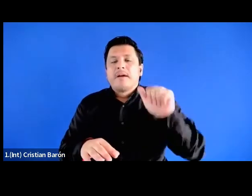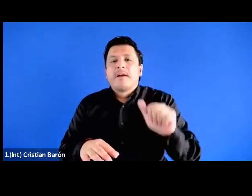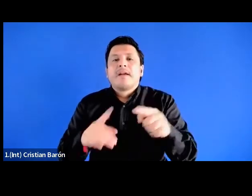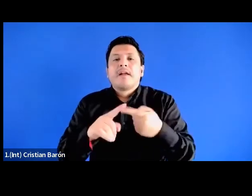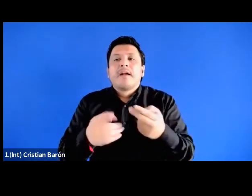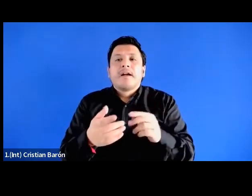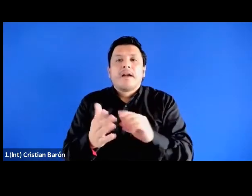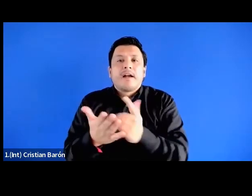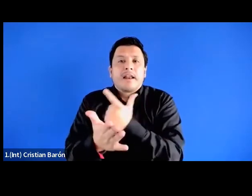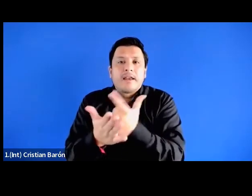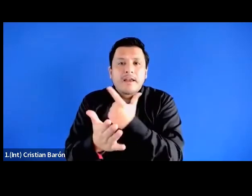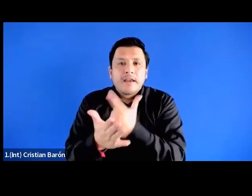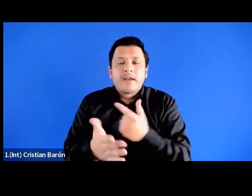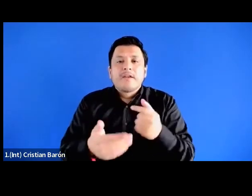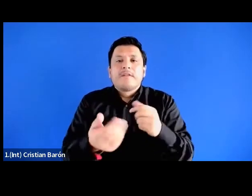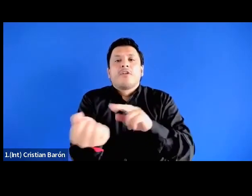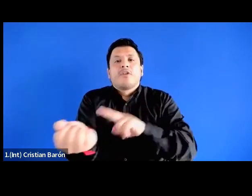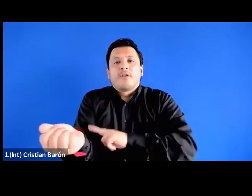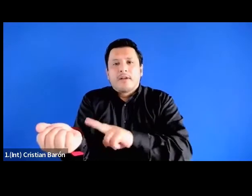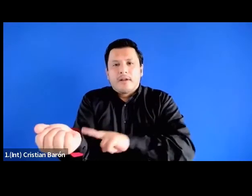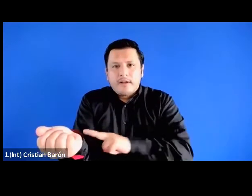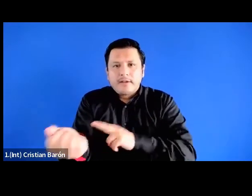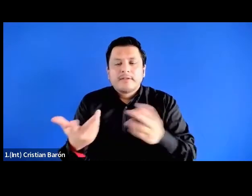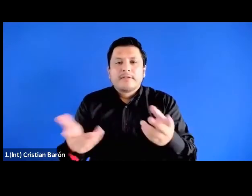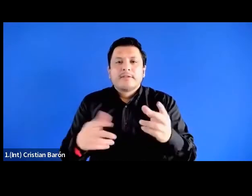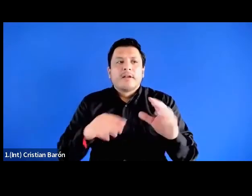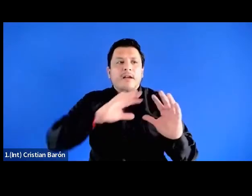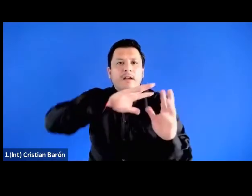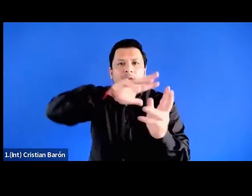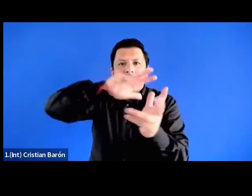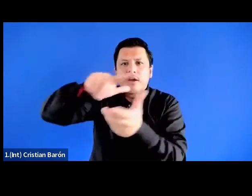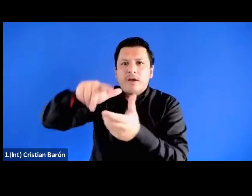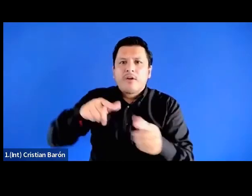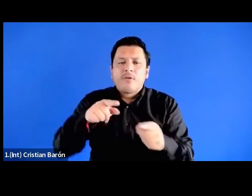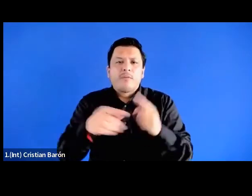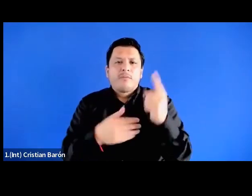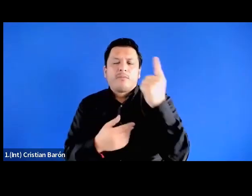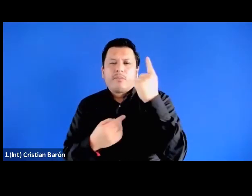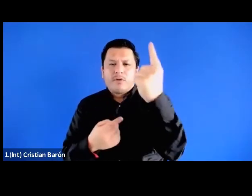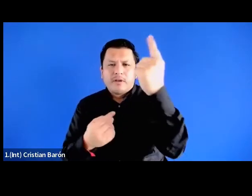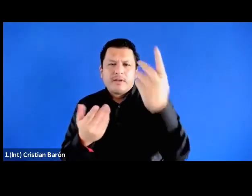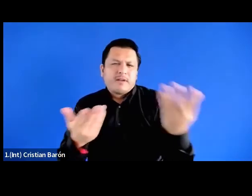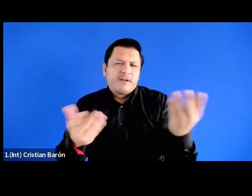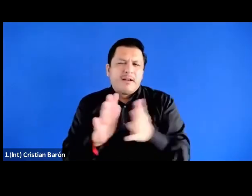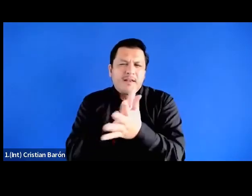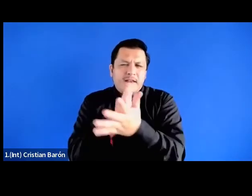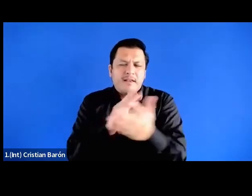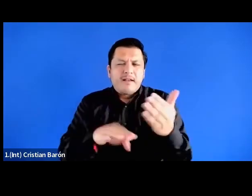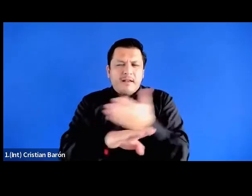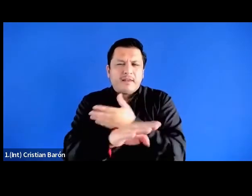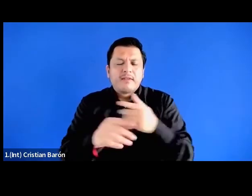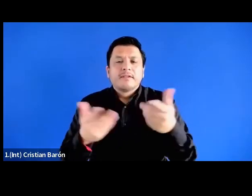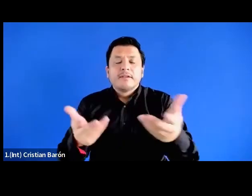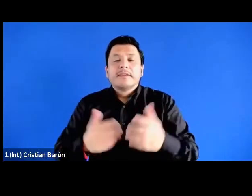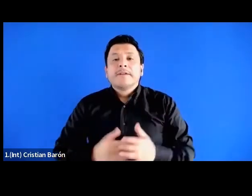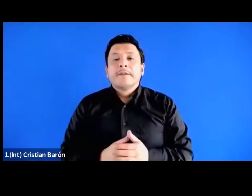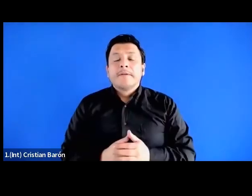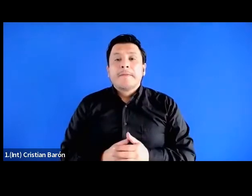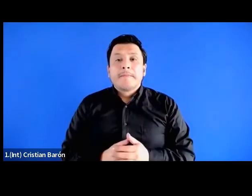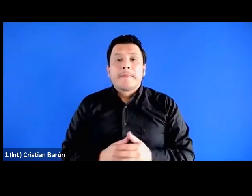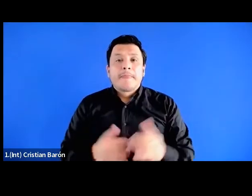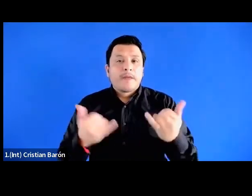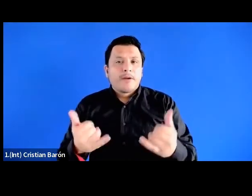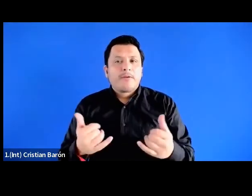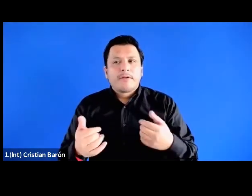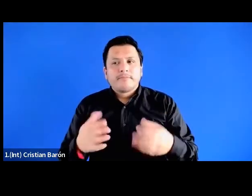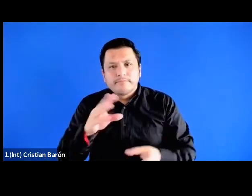raza a geopolítica a bueno a todo lo que ya sabemos no yo voy